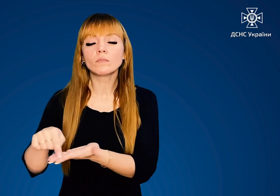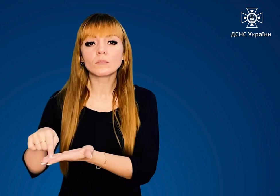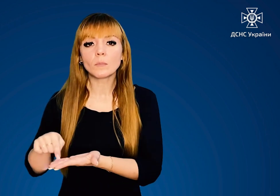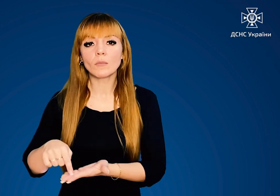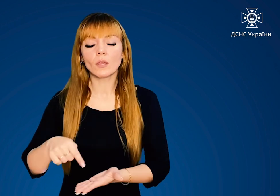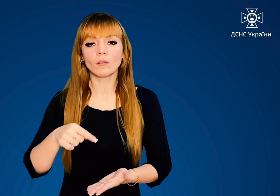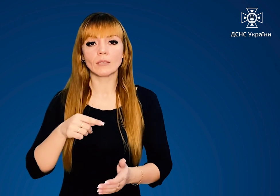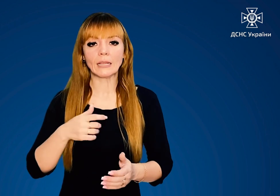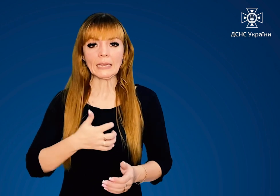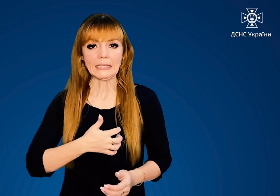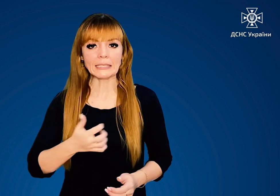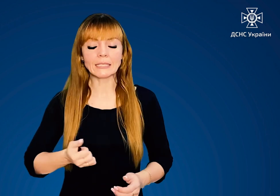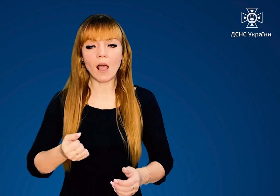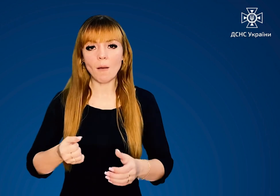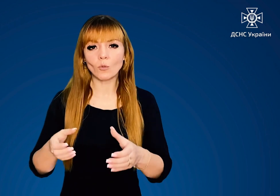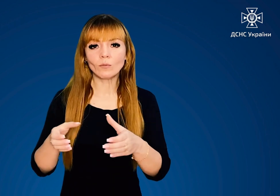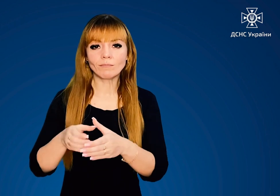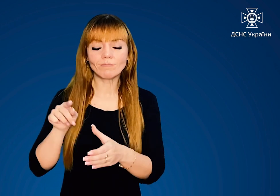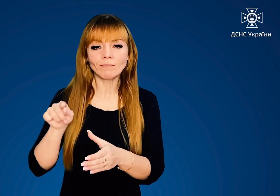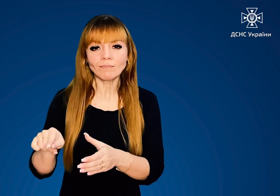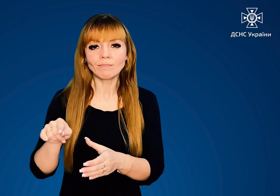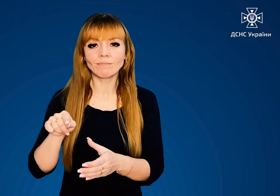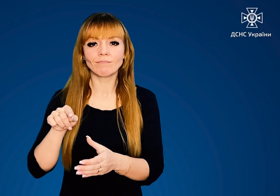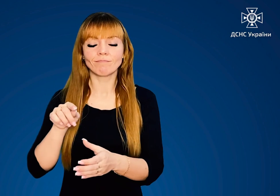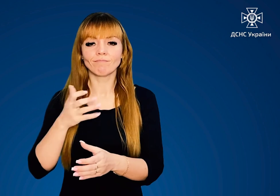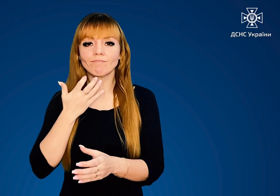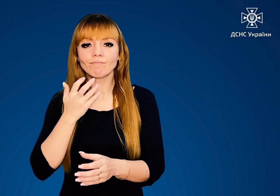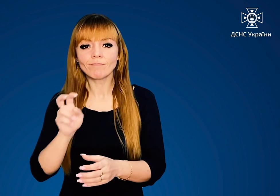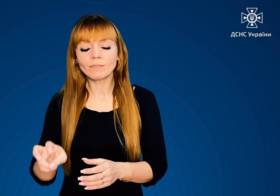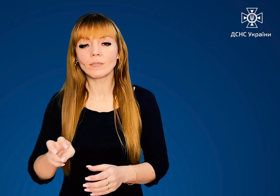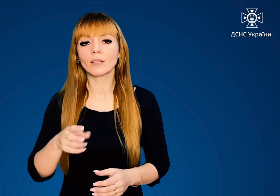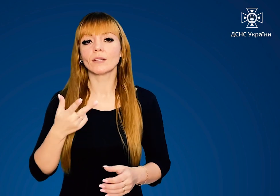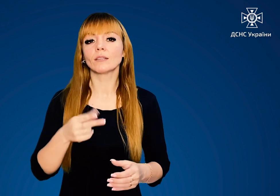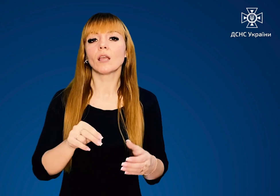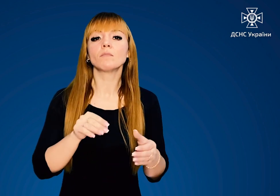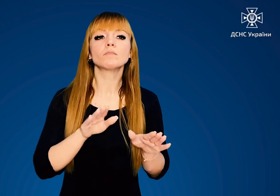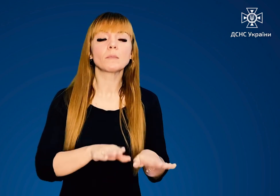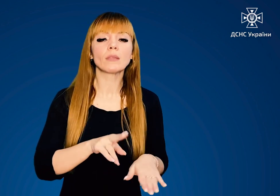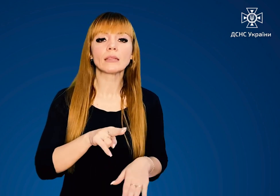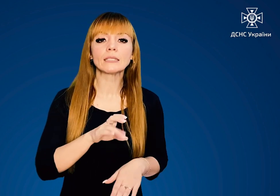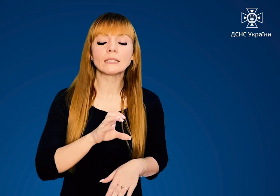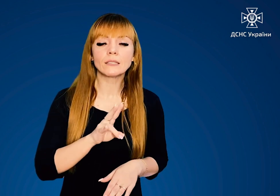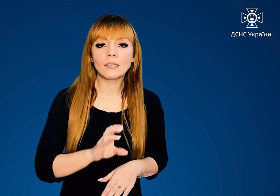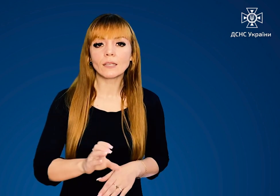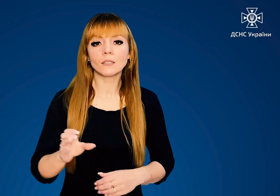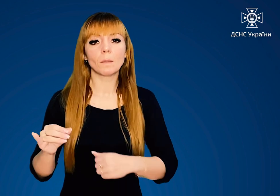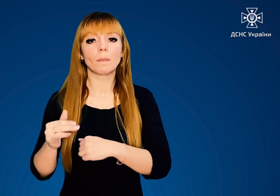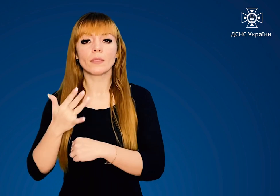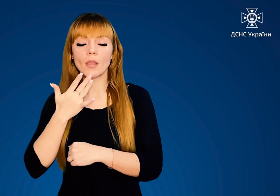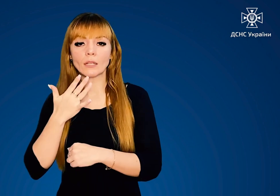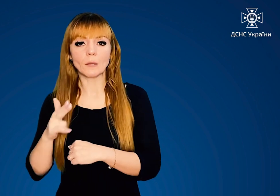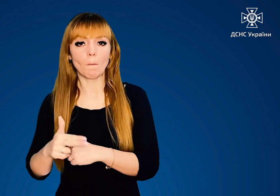незглавності, підрозділів ДСНС та Нацполіції Коли вимкнули